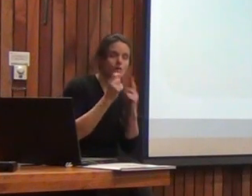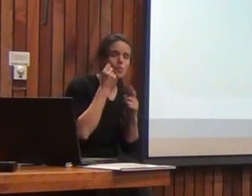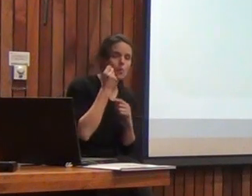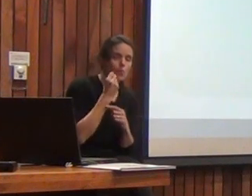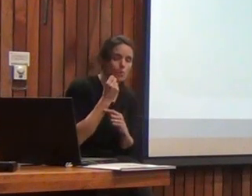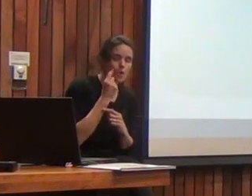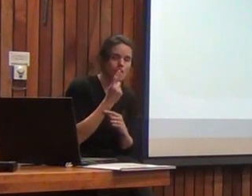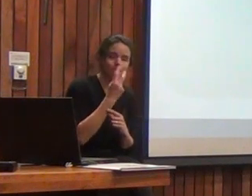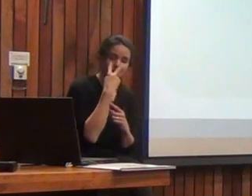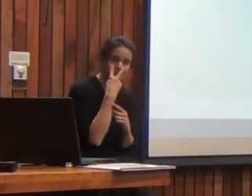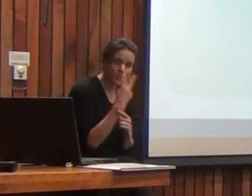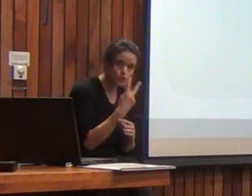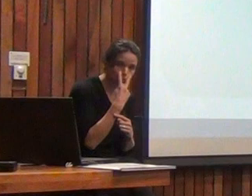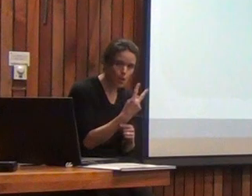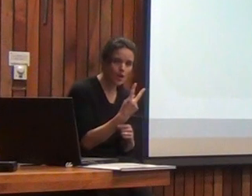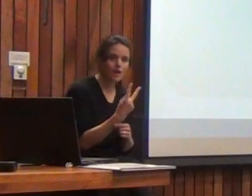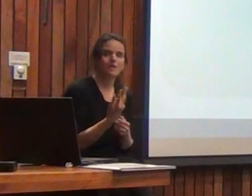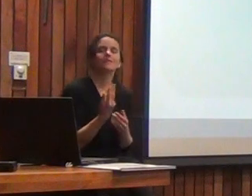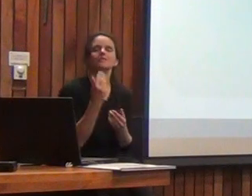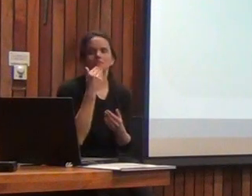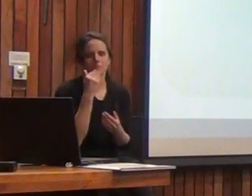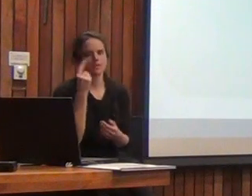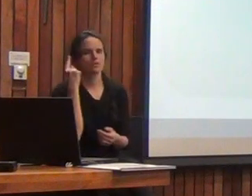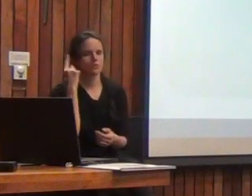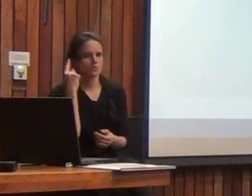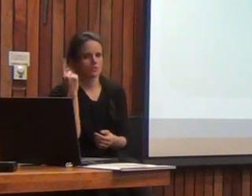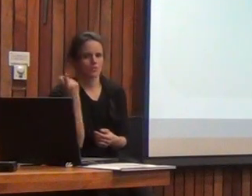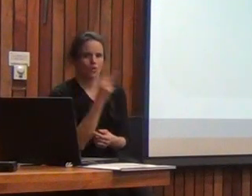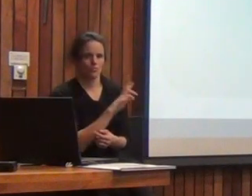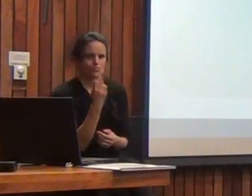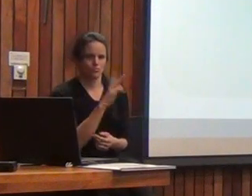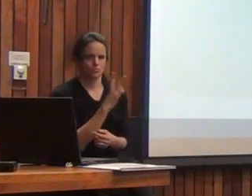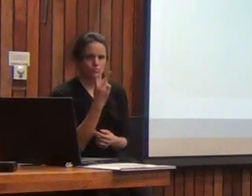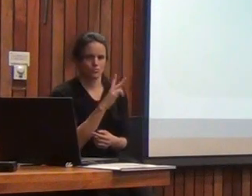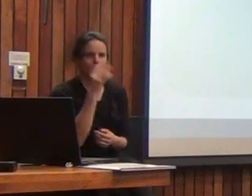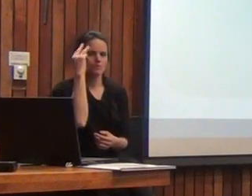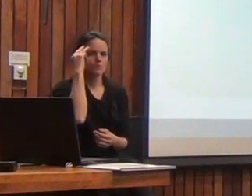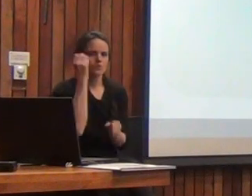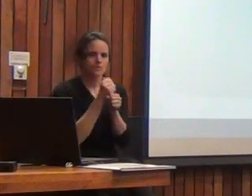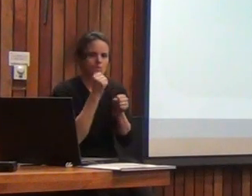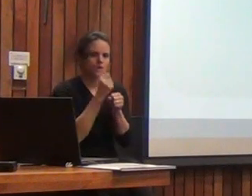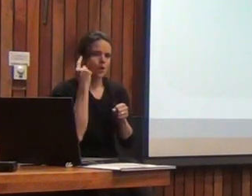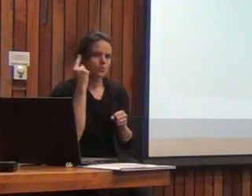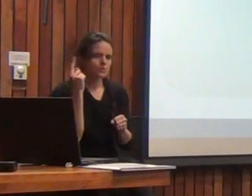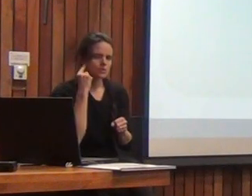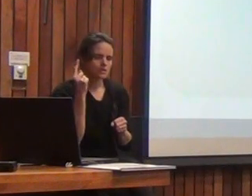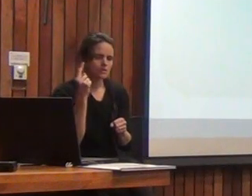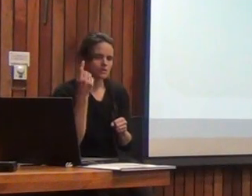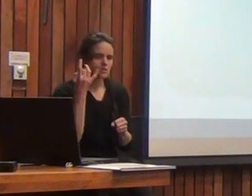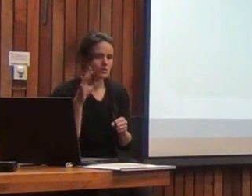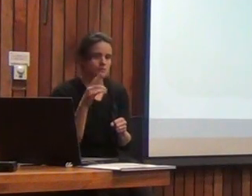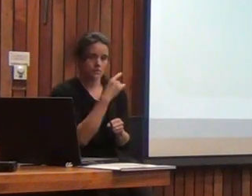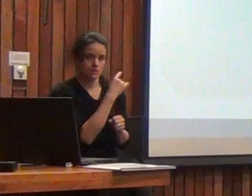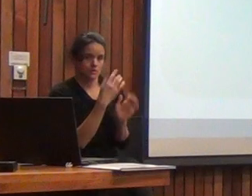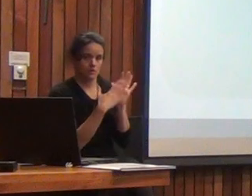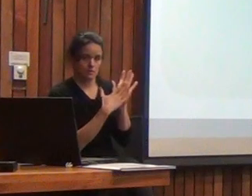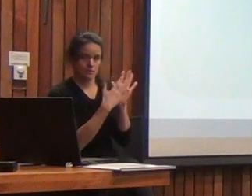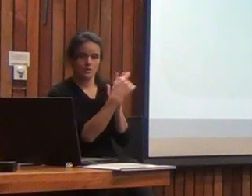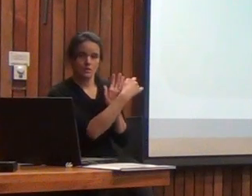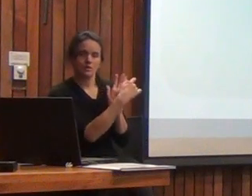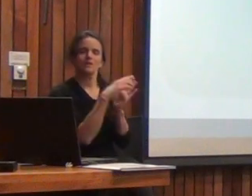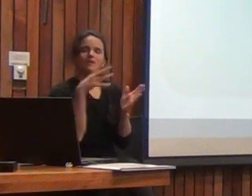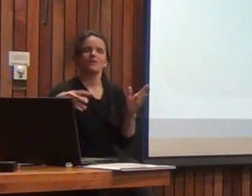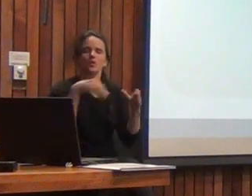visual como un input auditivo y la memoria de trabajo auditiva propiamente tal que esto que está acá se